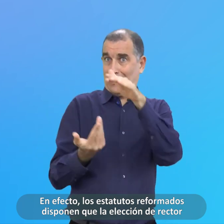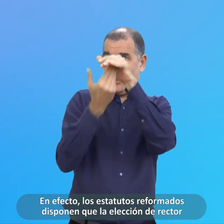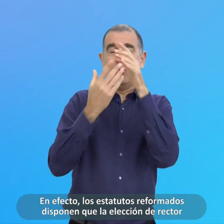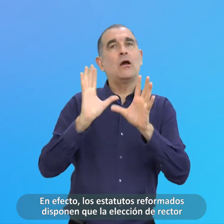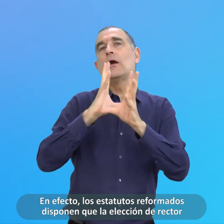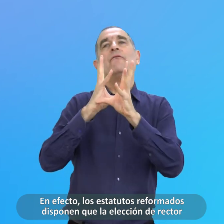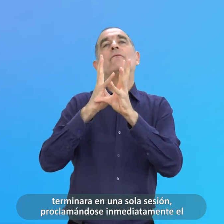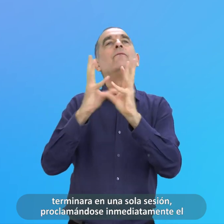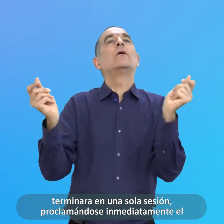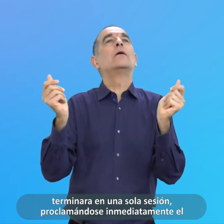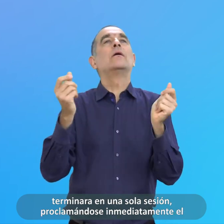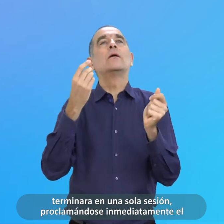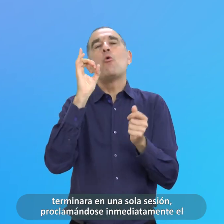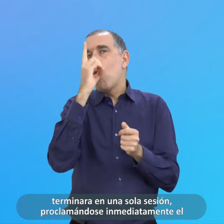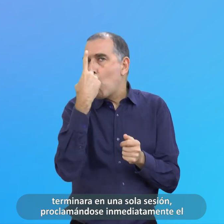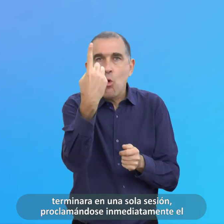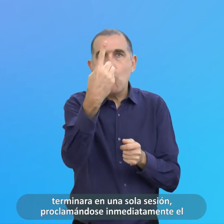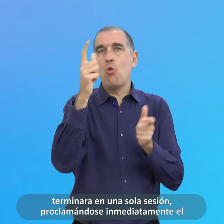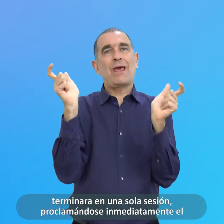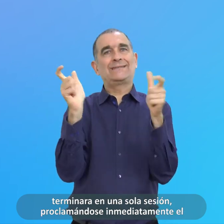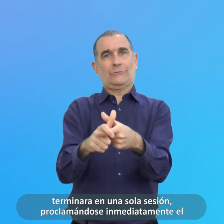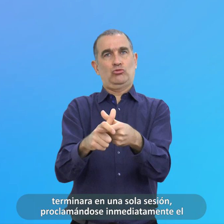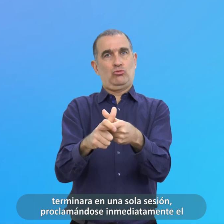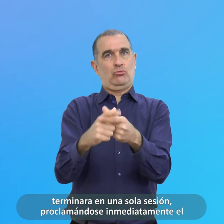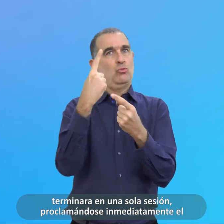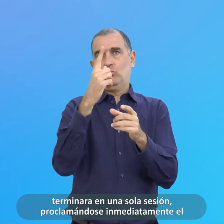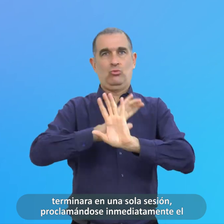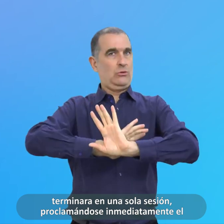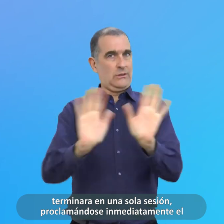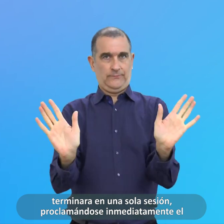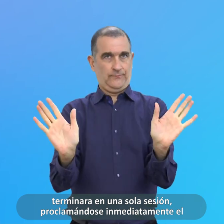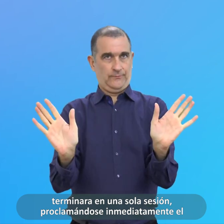Elección De Rector Terminara En Una Sola Sesión